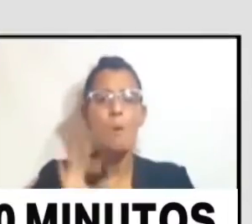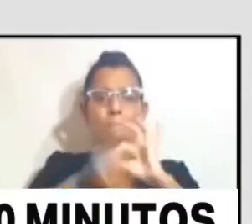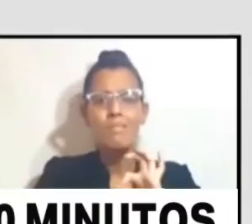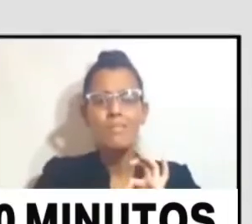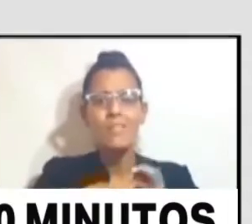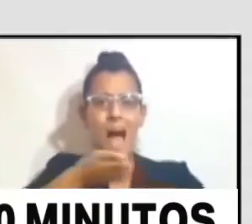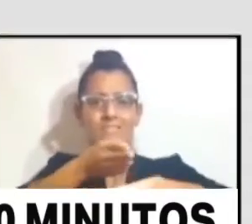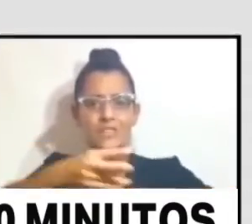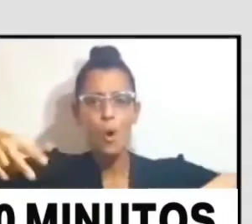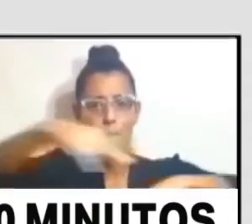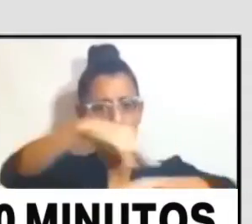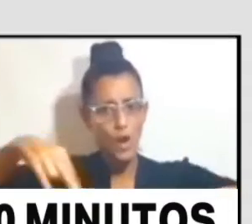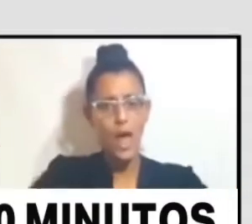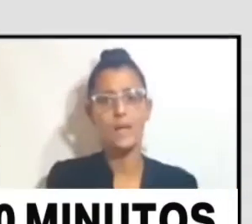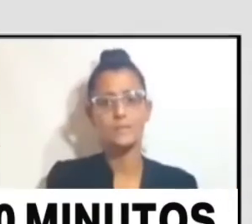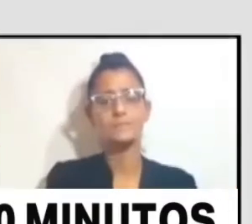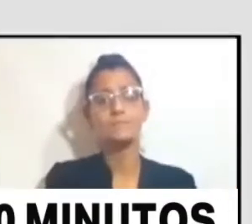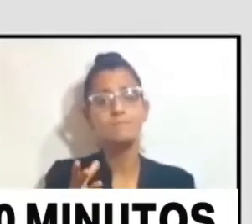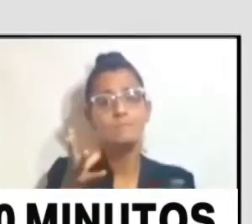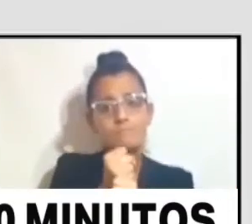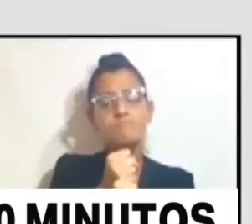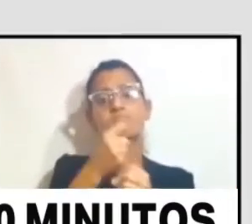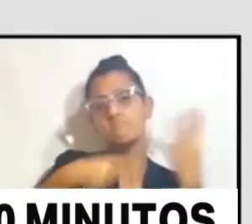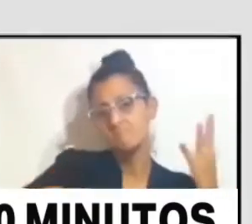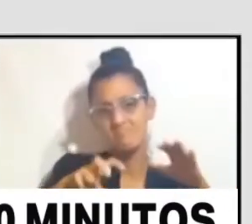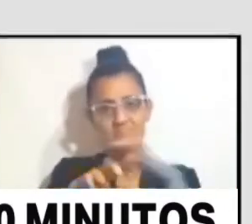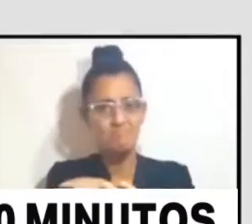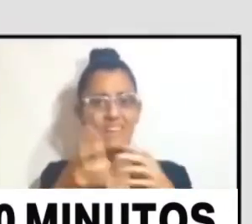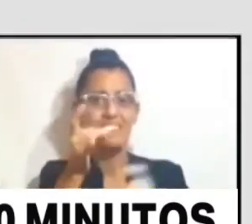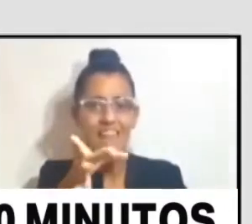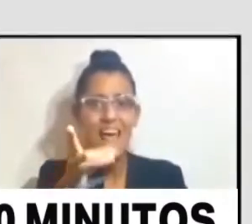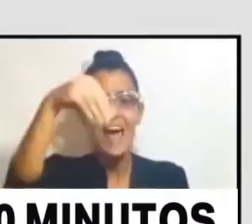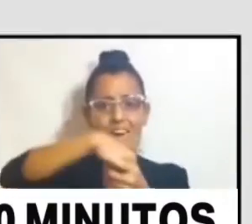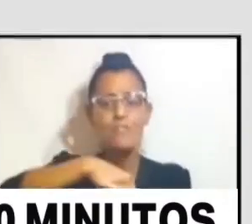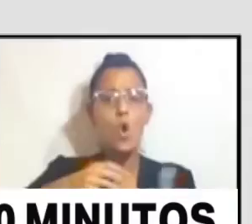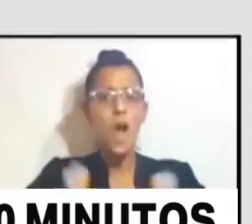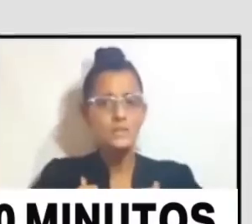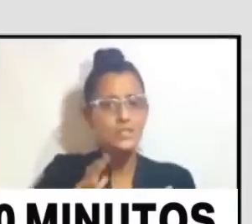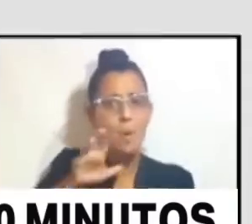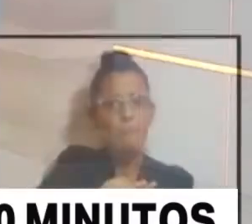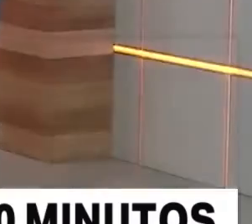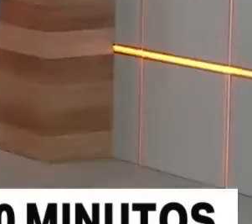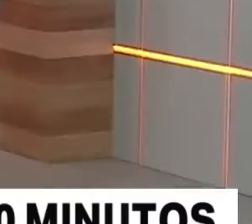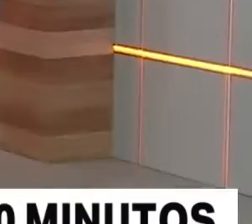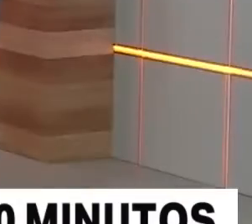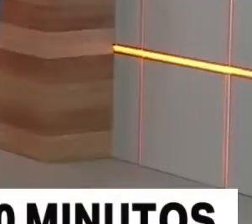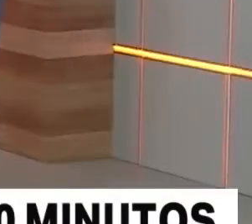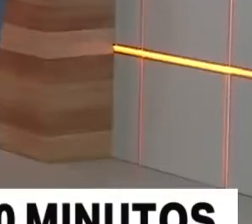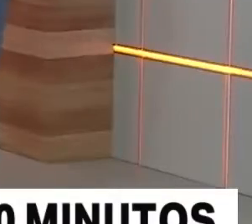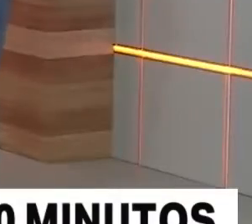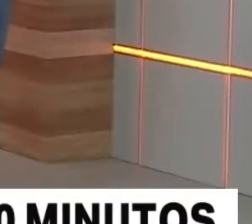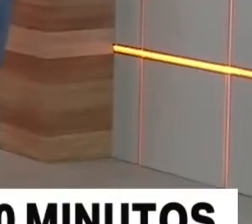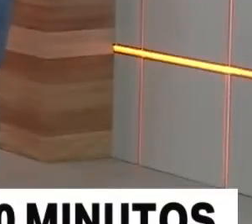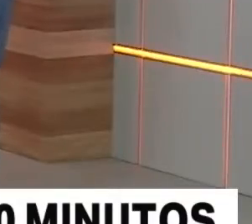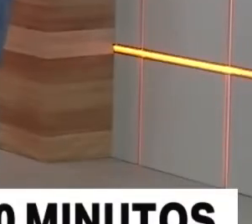accesibilidad comunicacional, arquitectónica, urbanística, bueno, entonces, por ahí es trabajar esto que plantea el paradigma social desde la